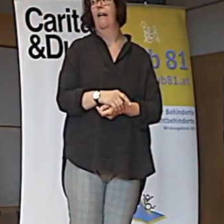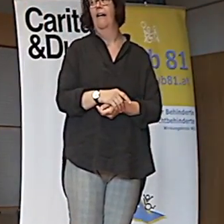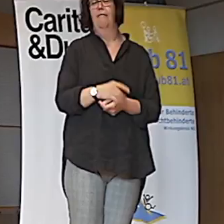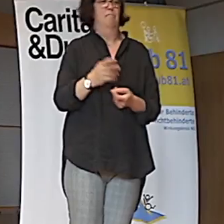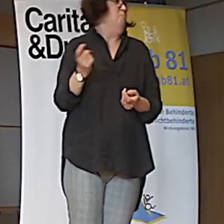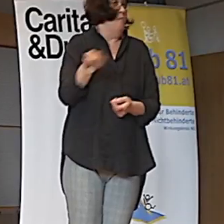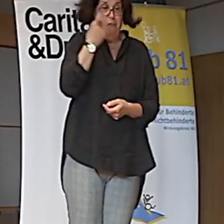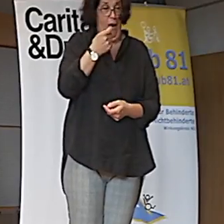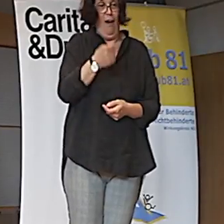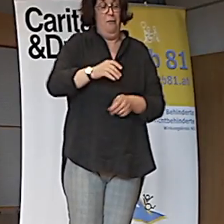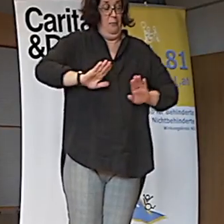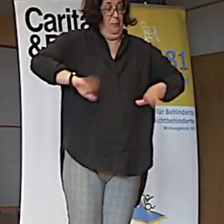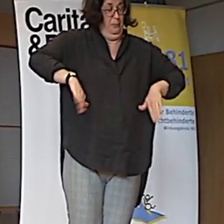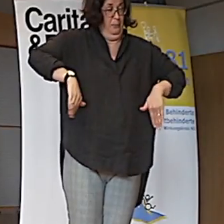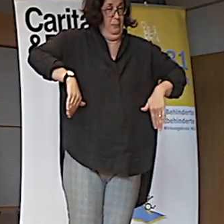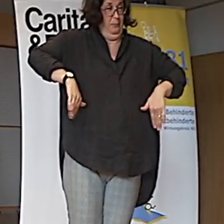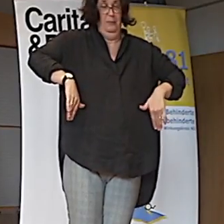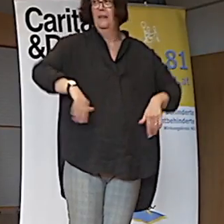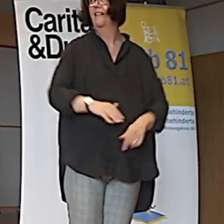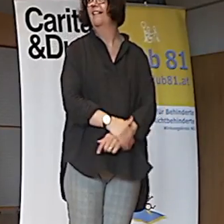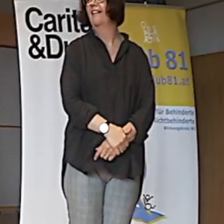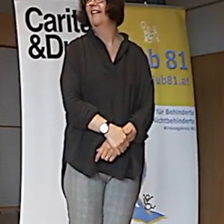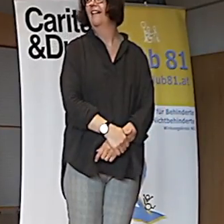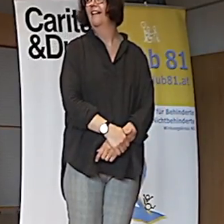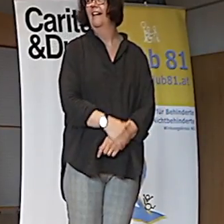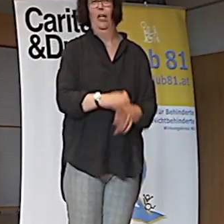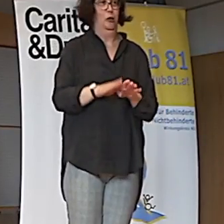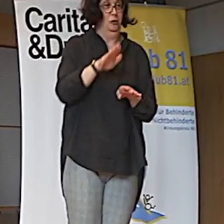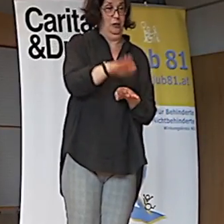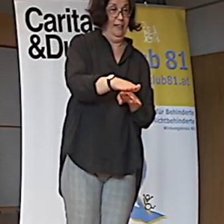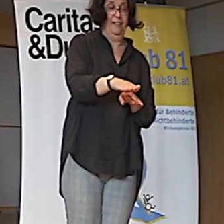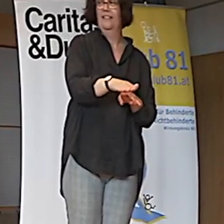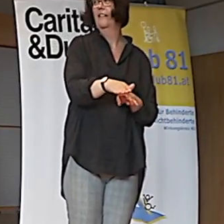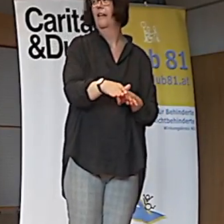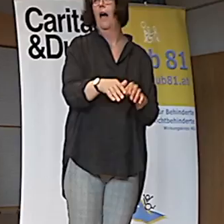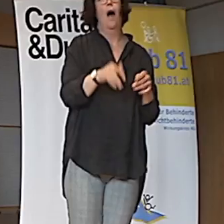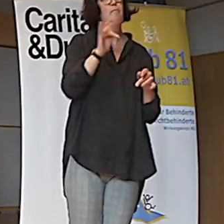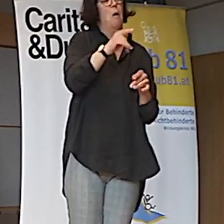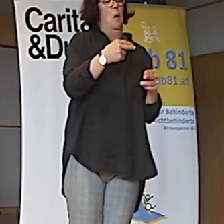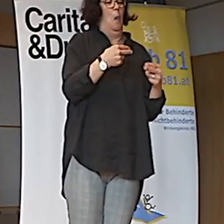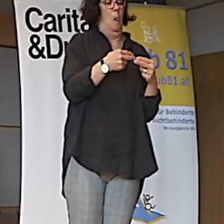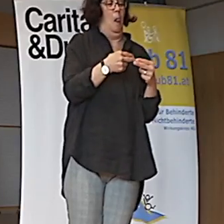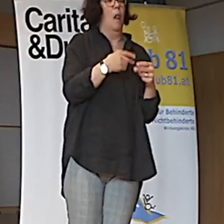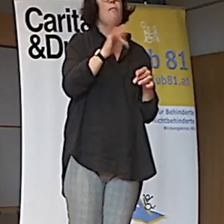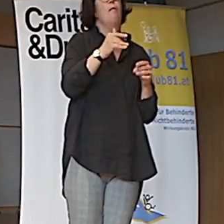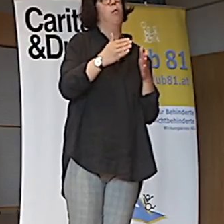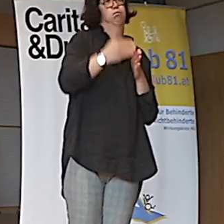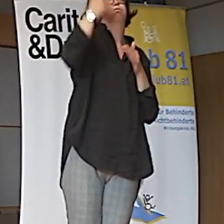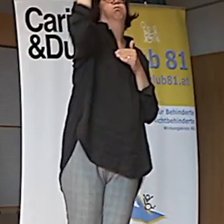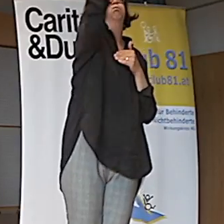der Musik kommt, oder? Er fährt einfach. Und der schriert. Der ist manchmal so, und manchmal so.